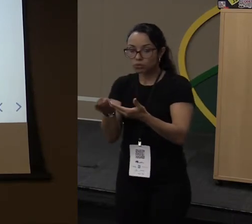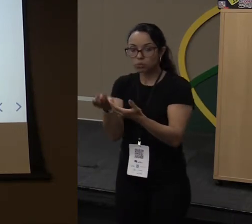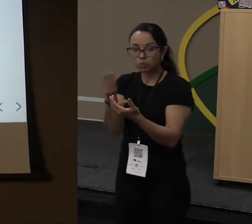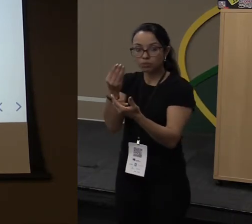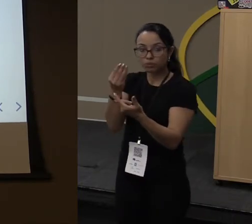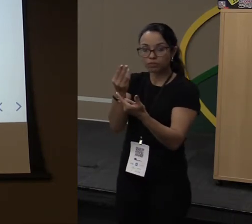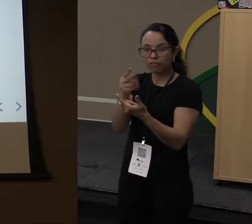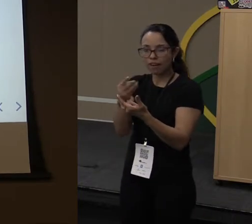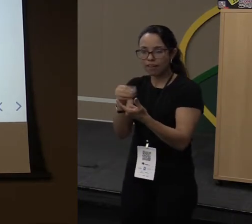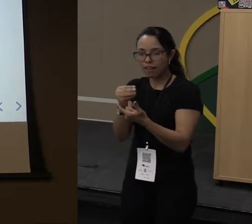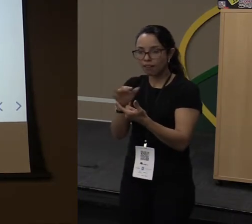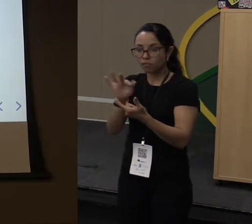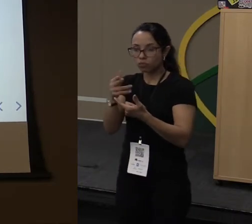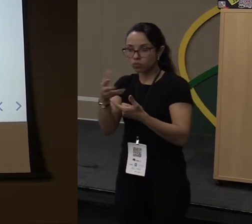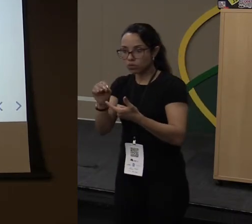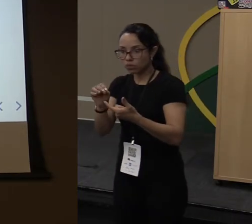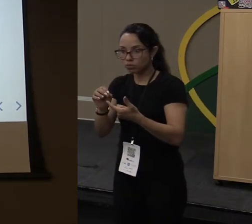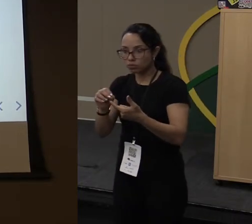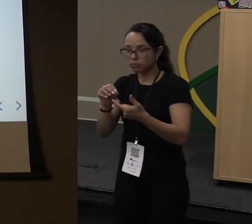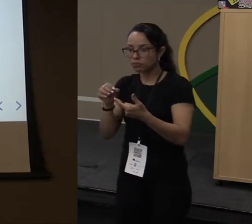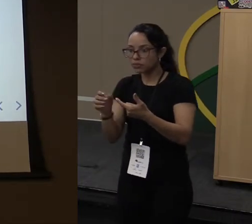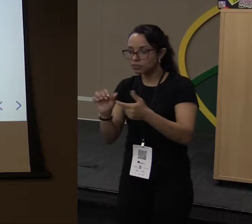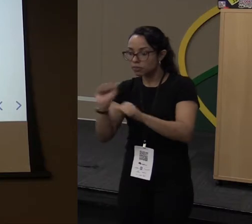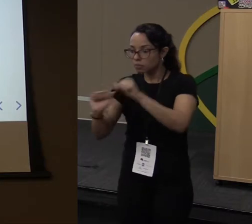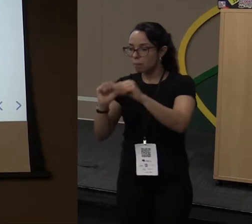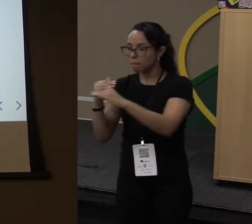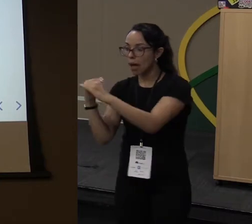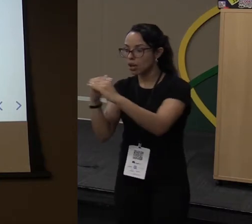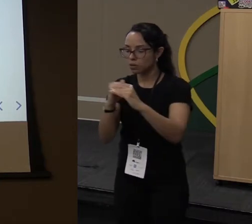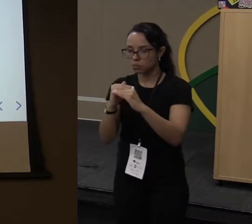parâmetro, por exemplo. Isso não é possível.